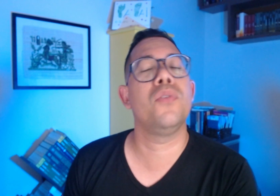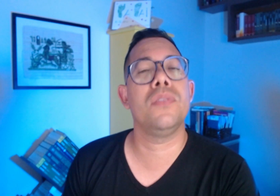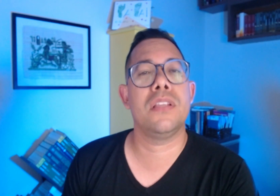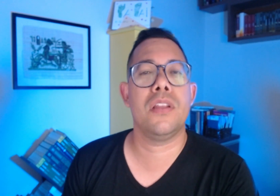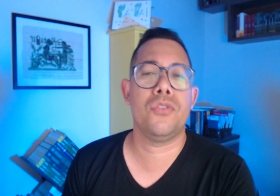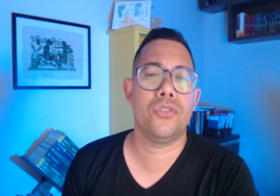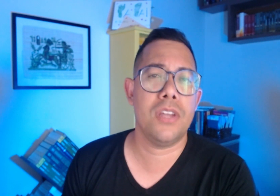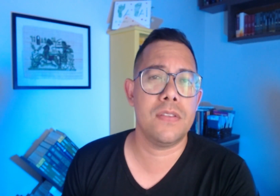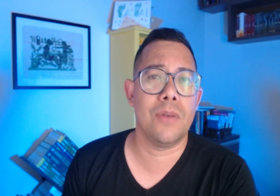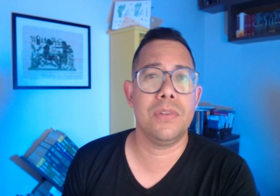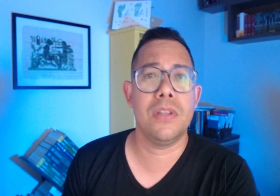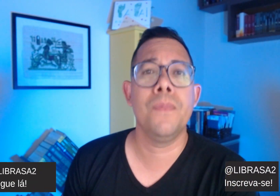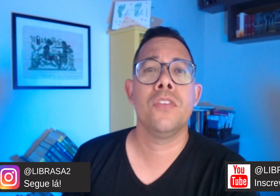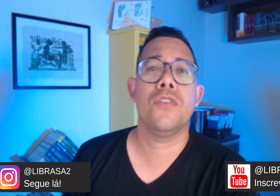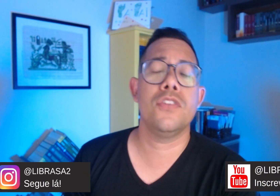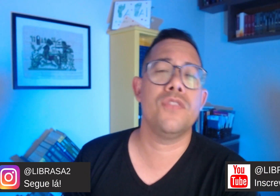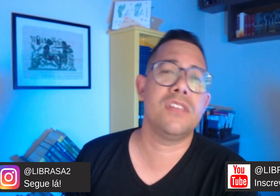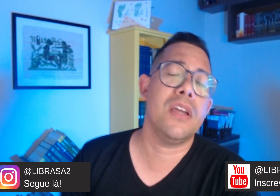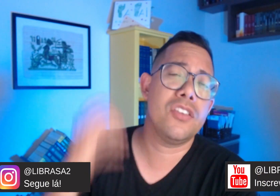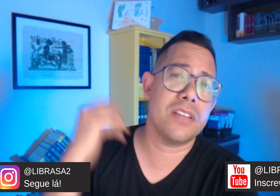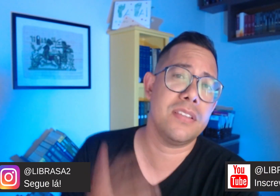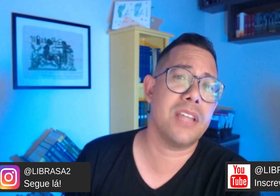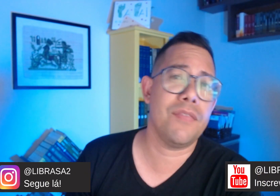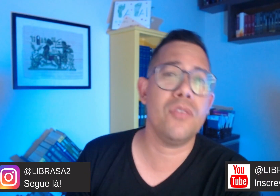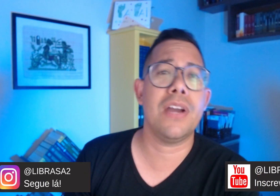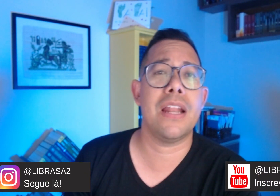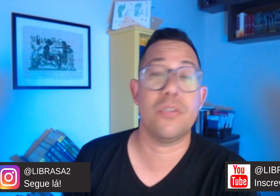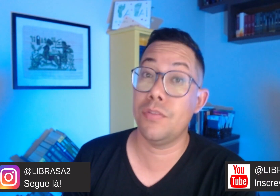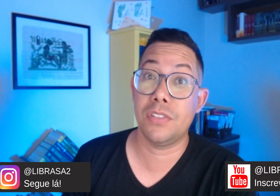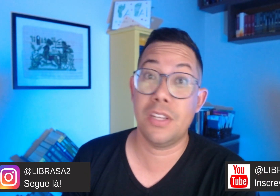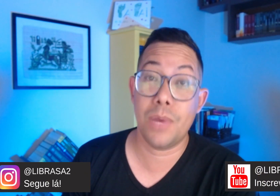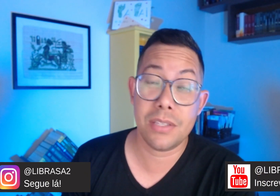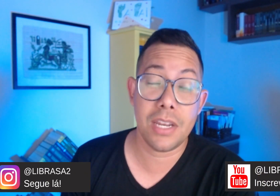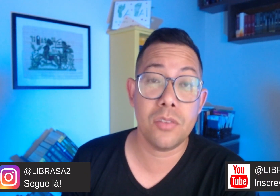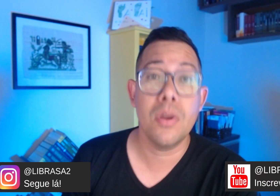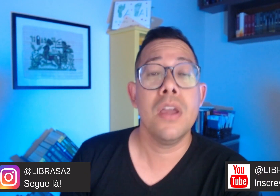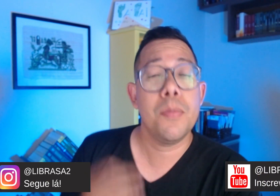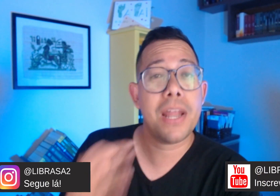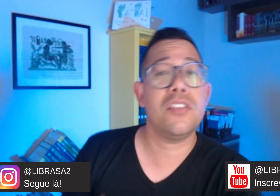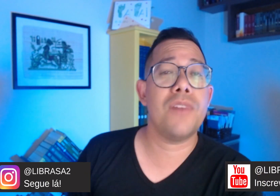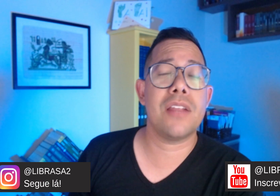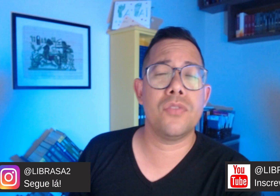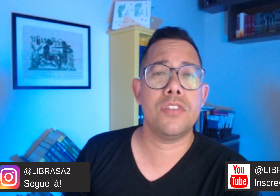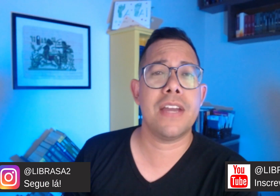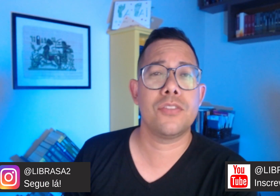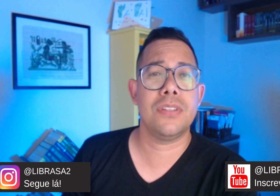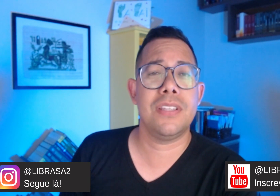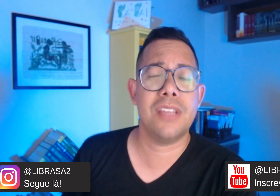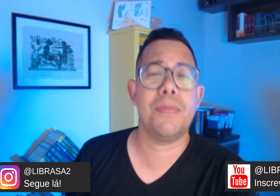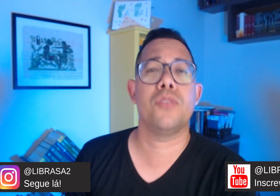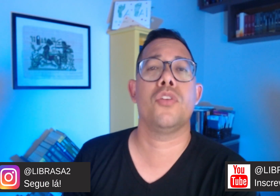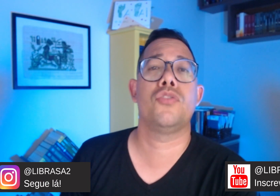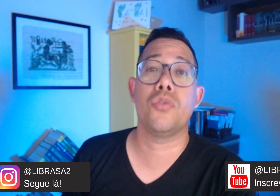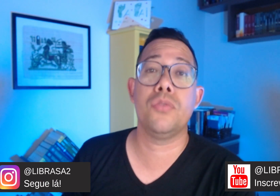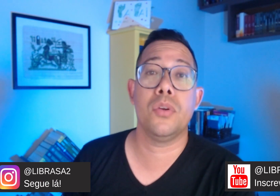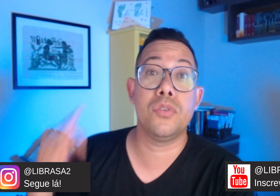contexto religioso cristão. Então, se fosse você, já se inscrevi no canal, se você não é inscrito, para ativar as notificações e receber os nossos conteúdos